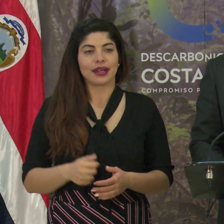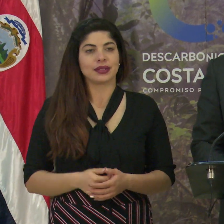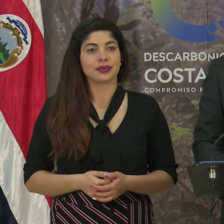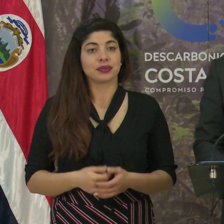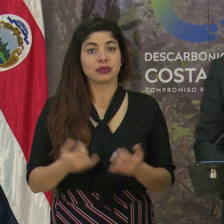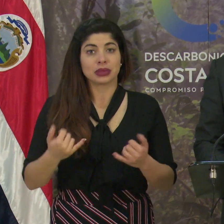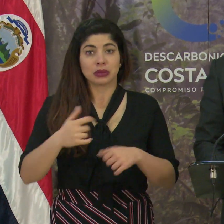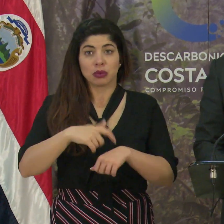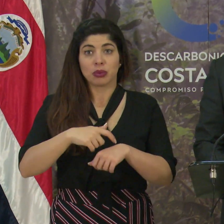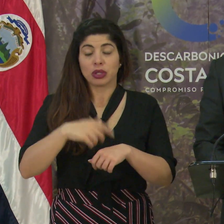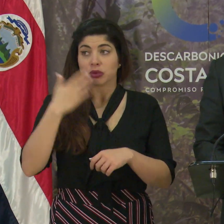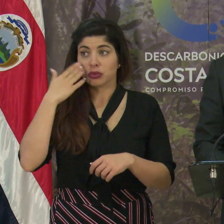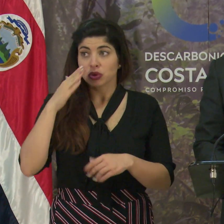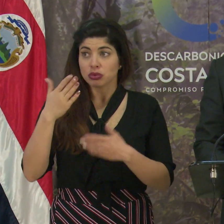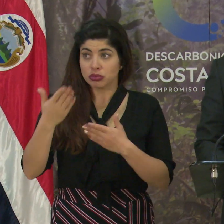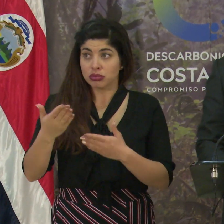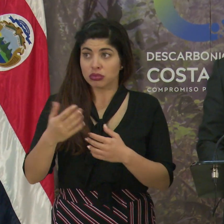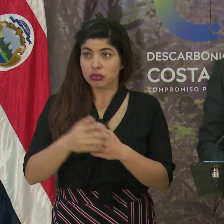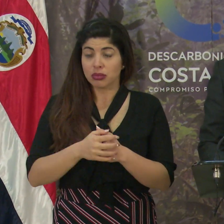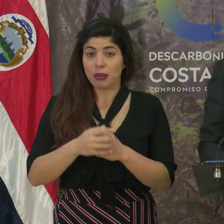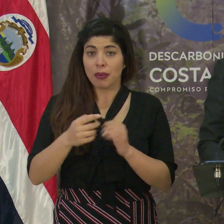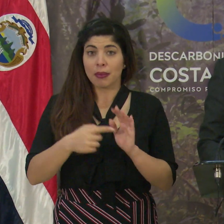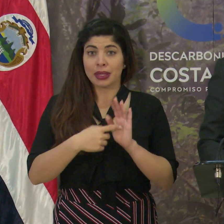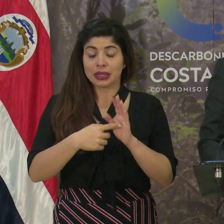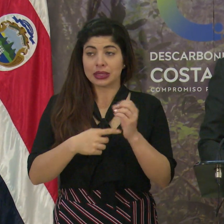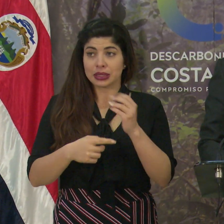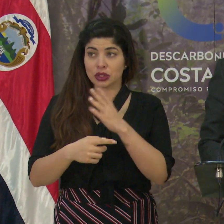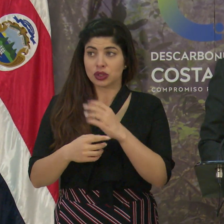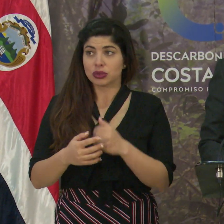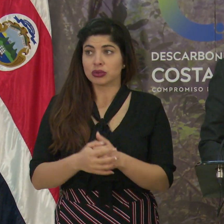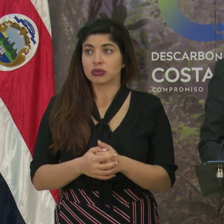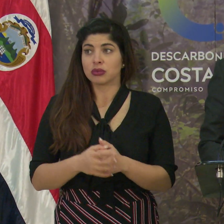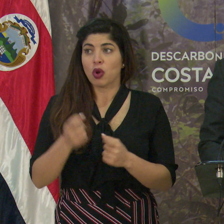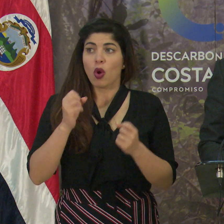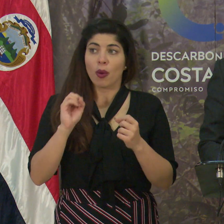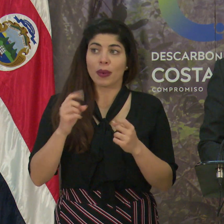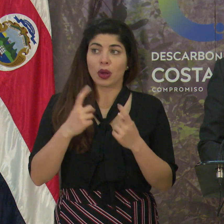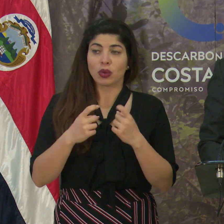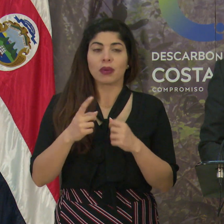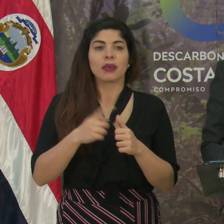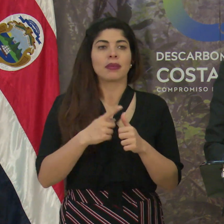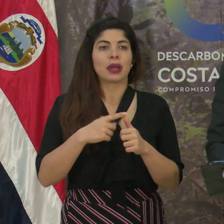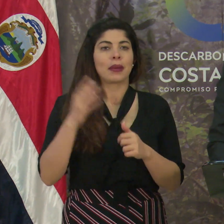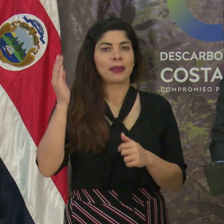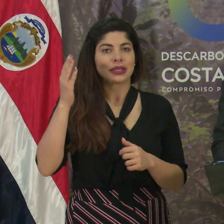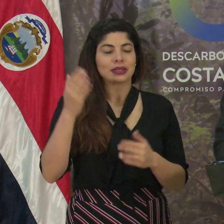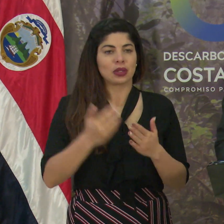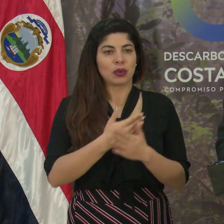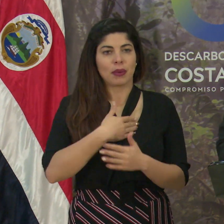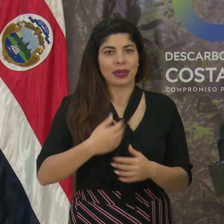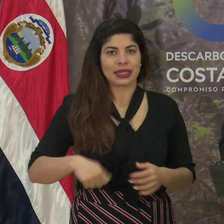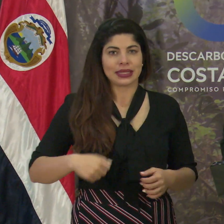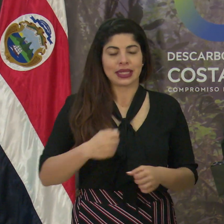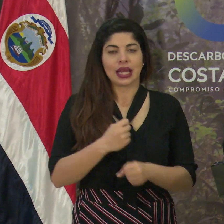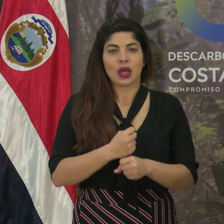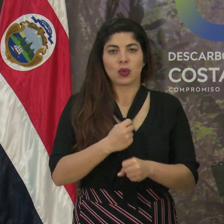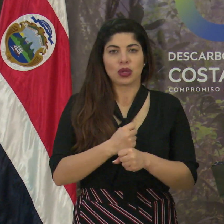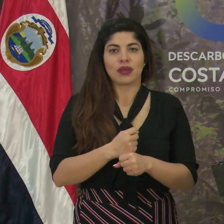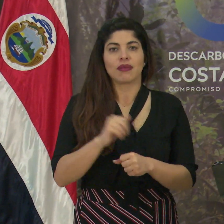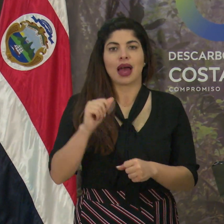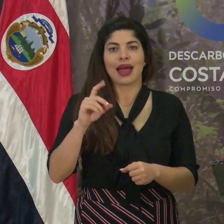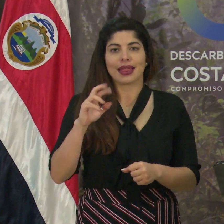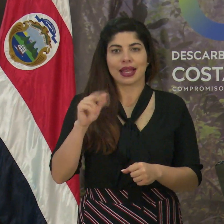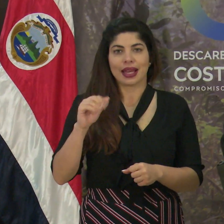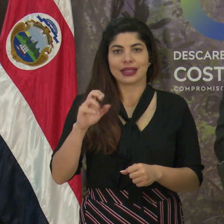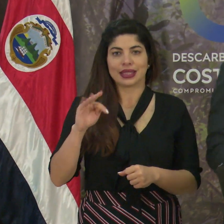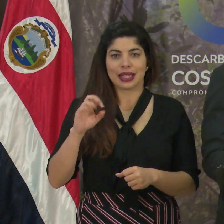En este momento, sé si, Steph, corresponde la presentación o corresponde preguntas. La presentación de la nueva presidenta ejecutiva, Andrea